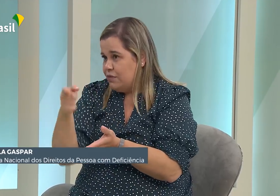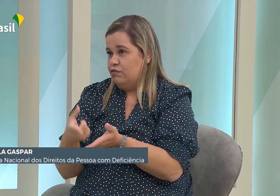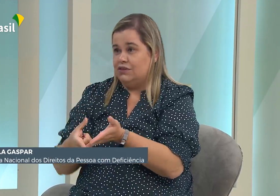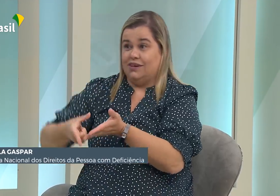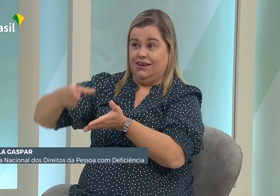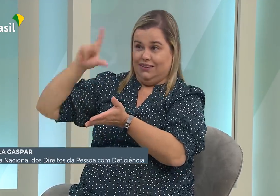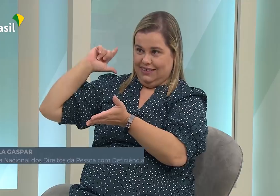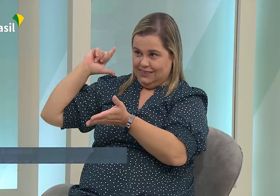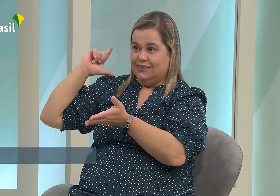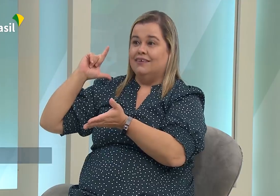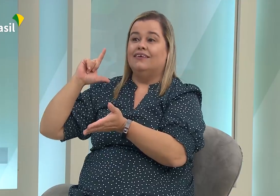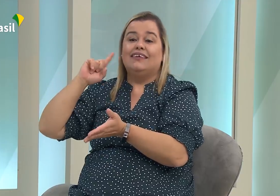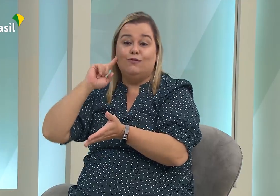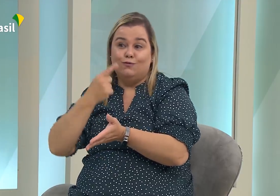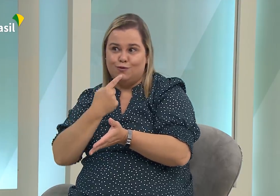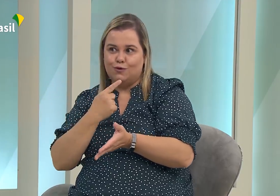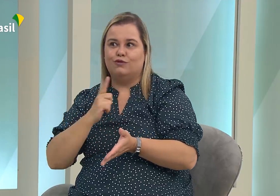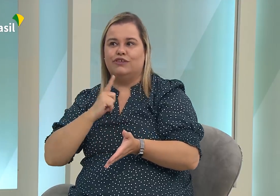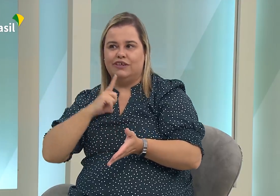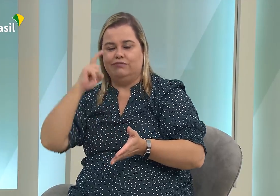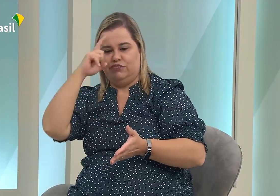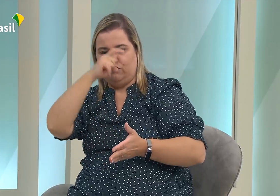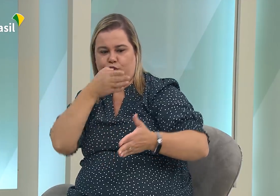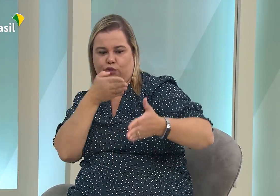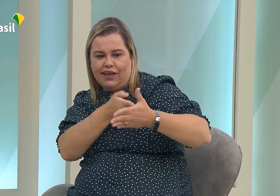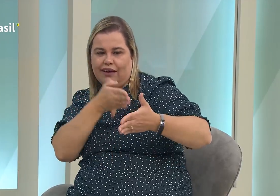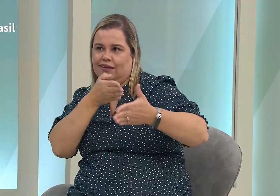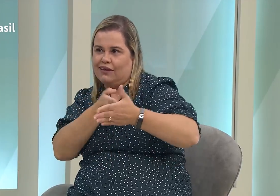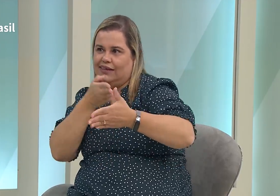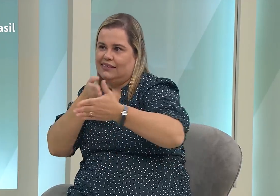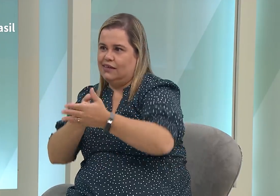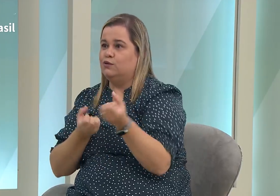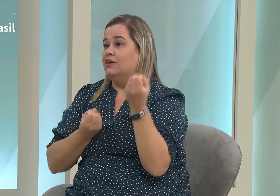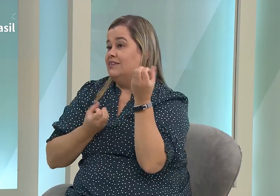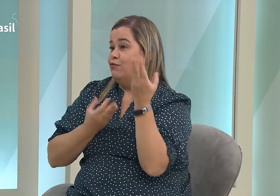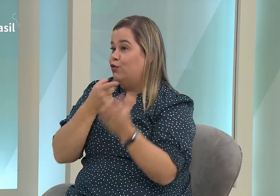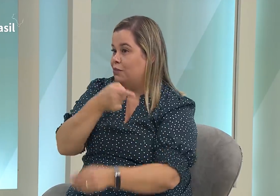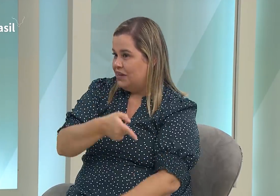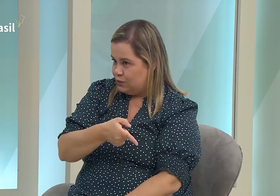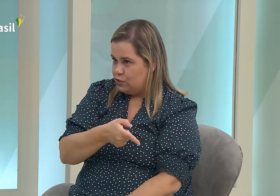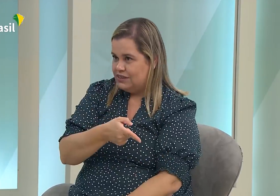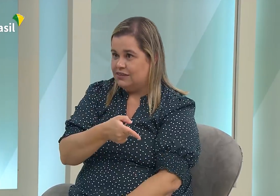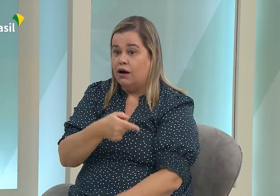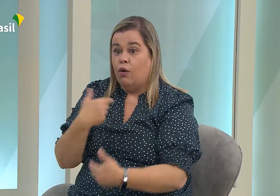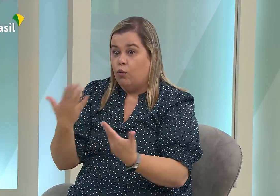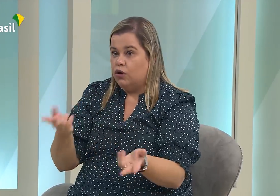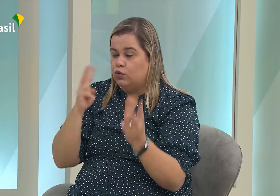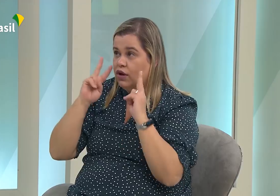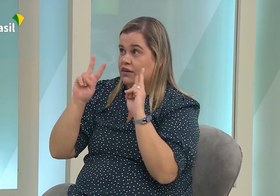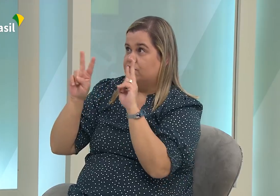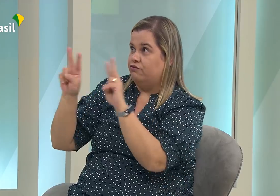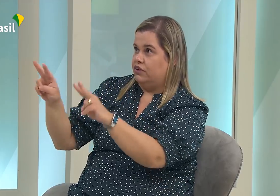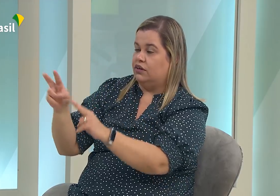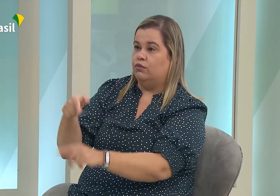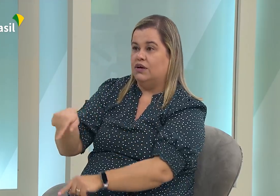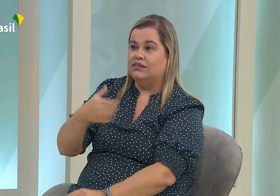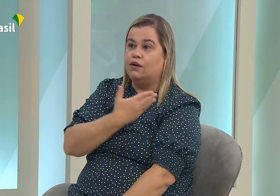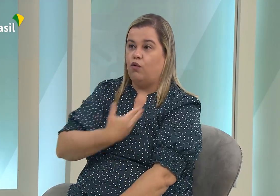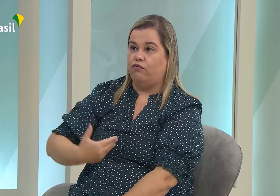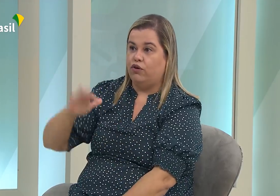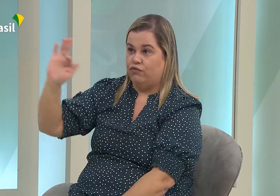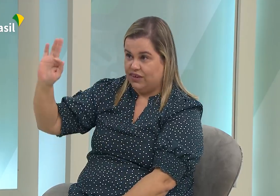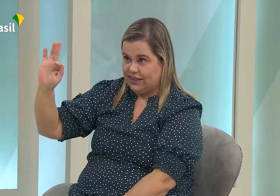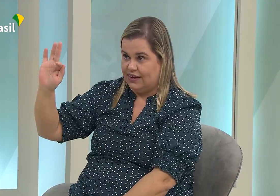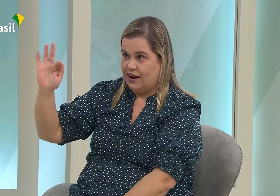Por que isso? Porque, como eu falei anteriormente, o surdo tem bastante dificuldades, barreiras em relação à comunicação.